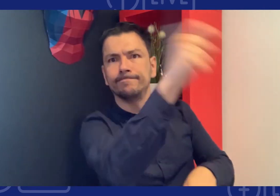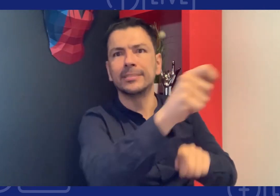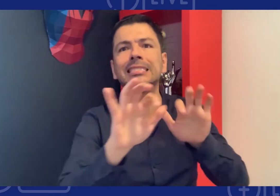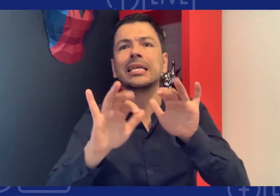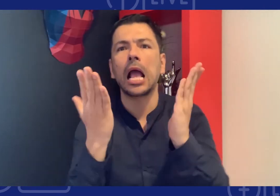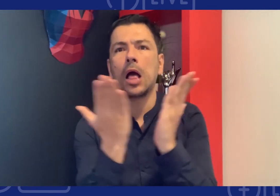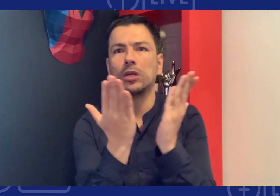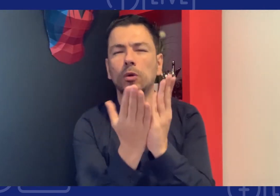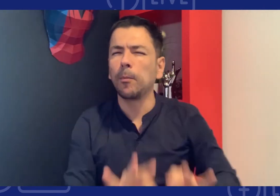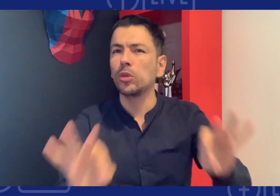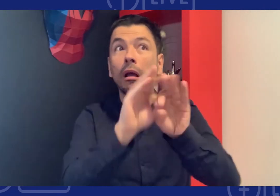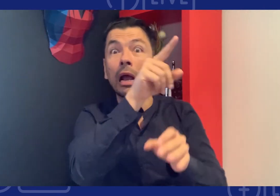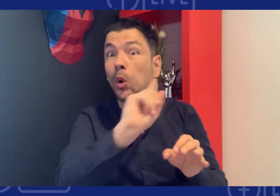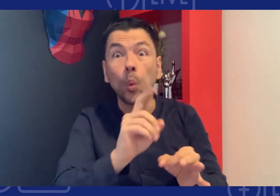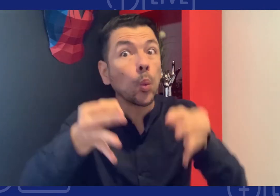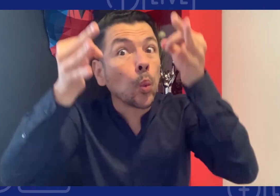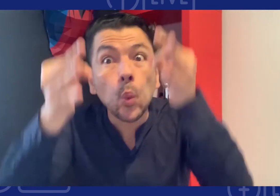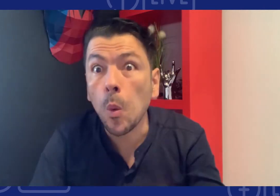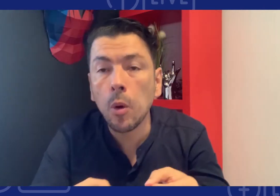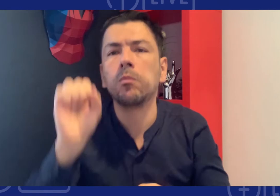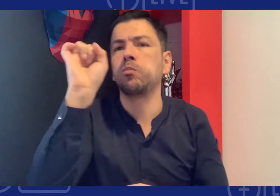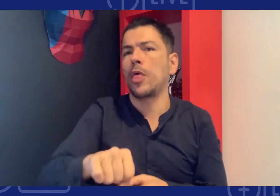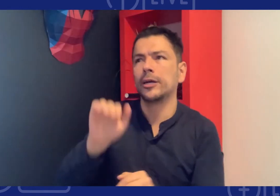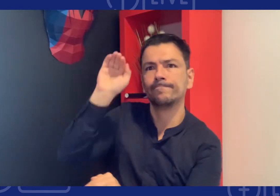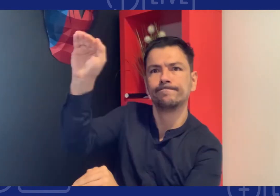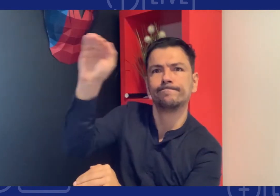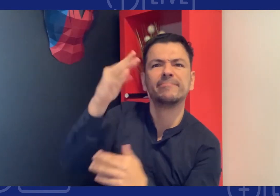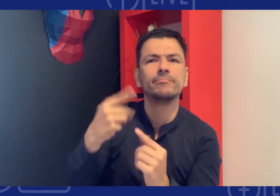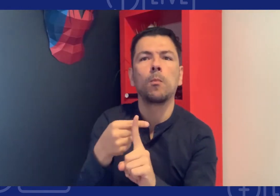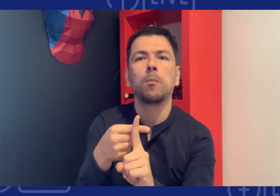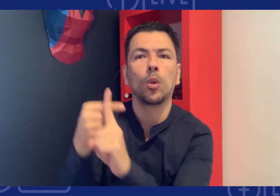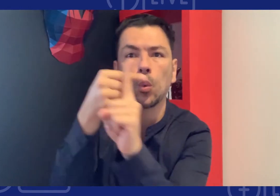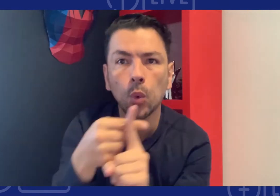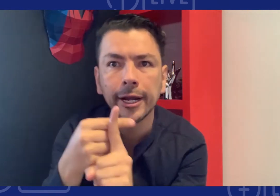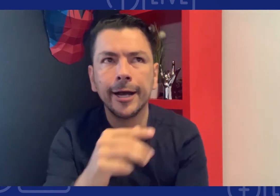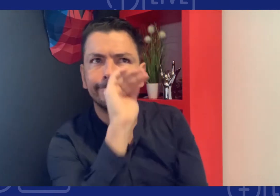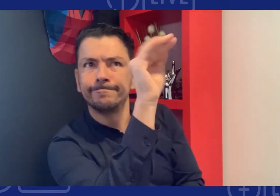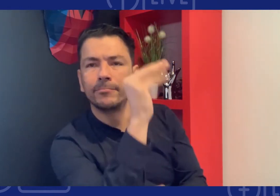educación y al no cumplirlo ir a la procuraduría ir a la contraloría